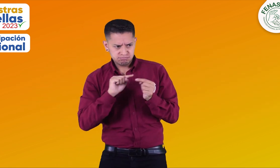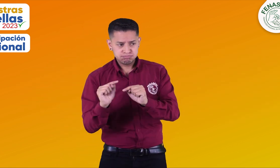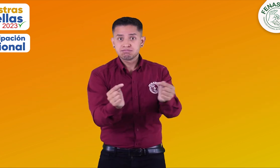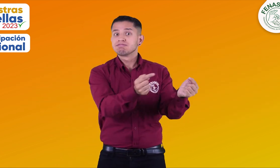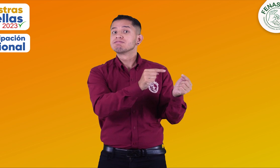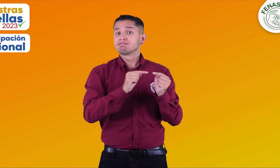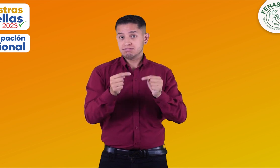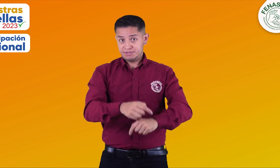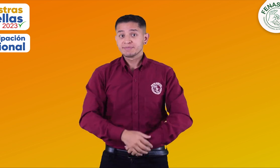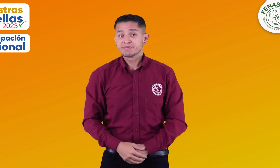se ha charlado.